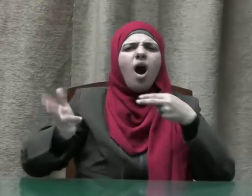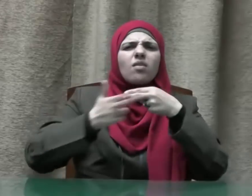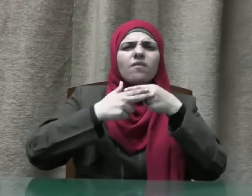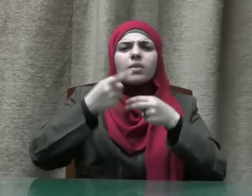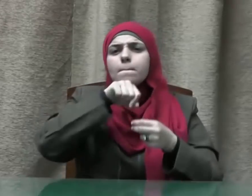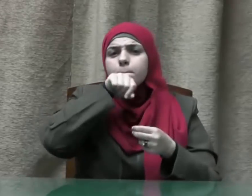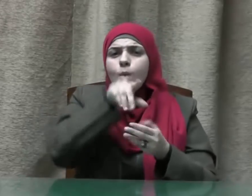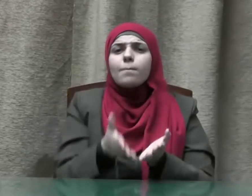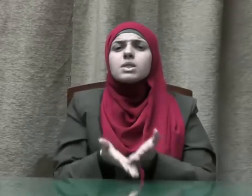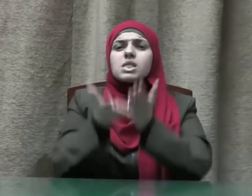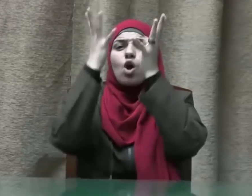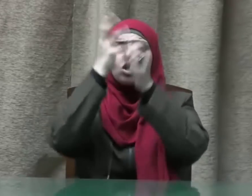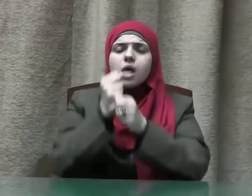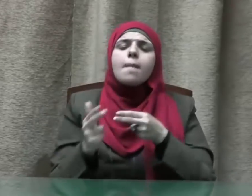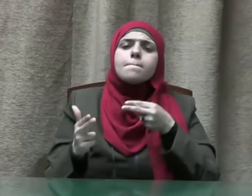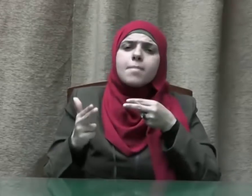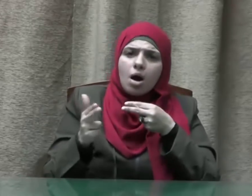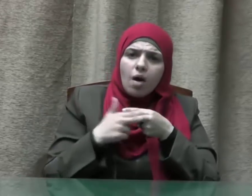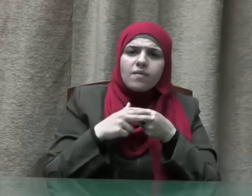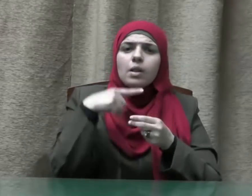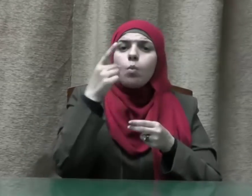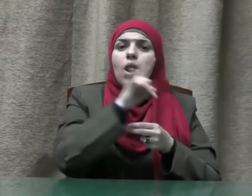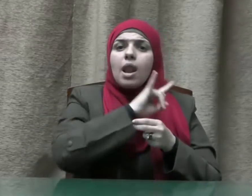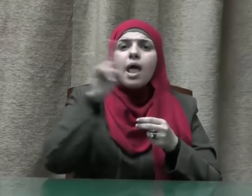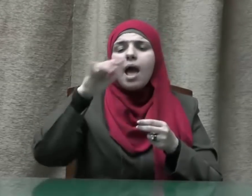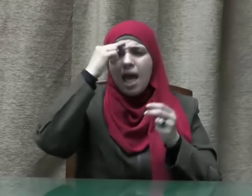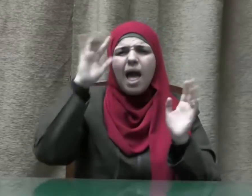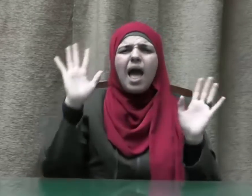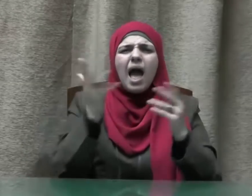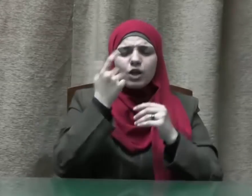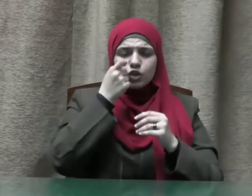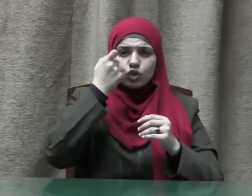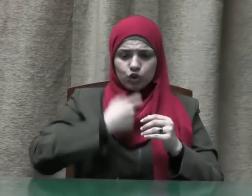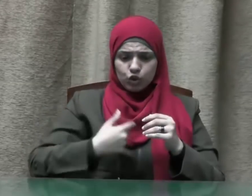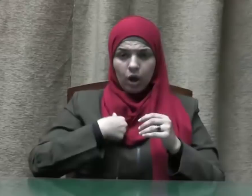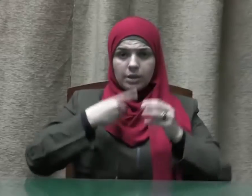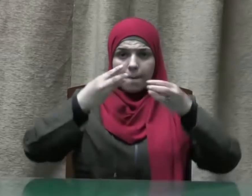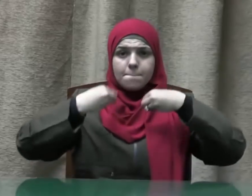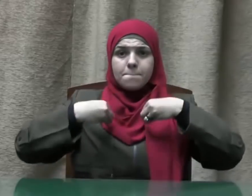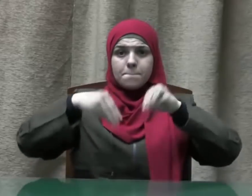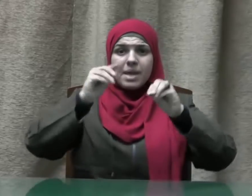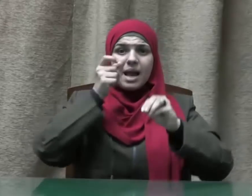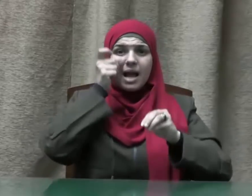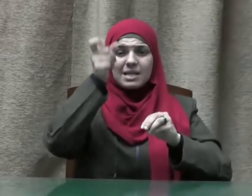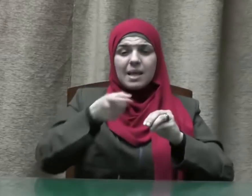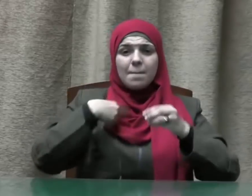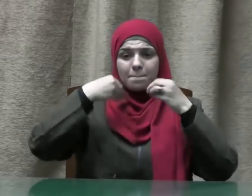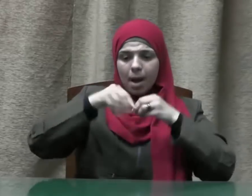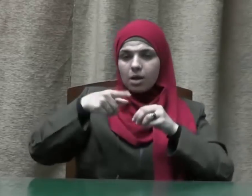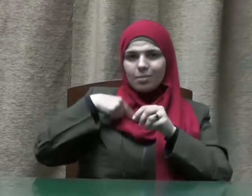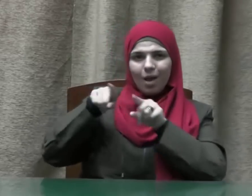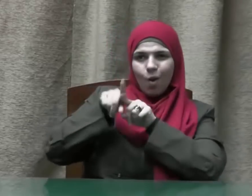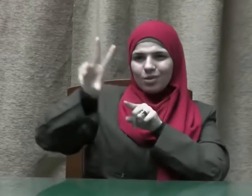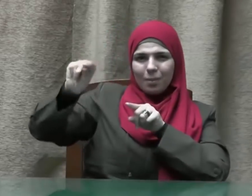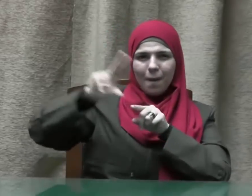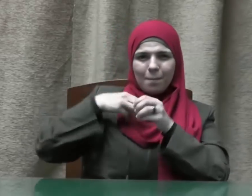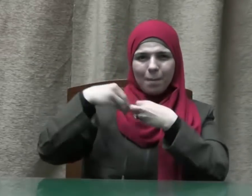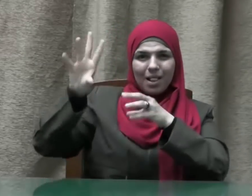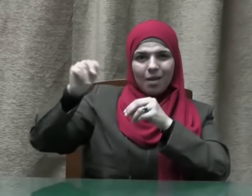الله عليه وسلم عن أن يبيع الإنسان على بيع أخيه فقال صلى